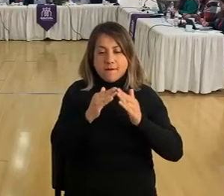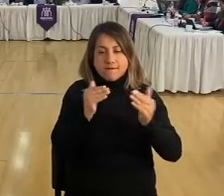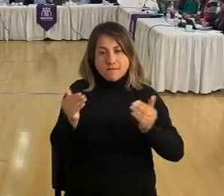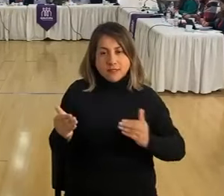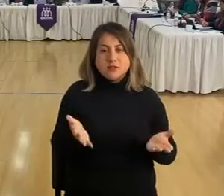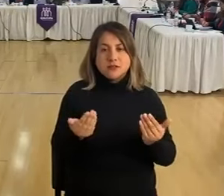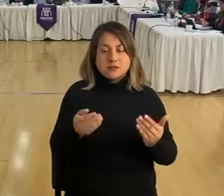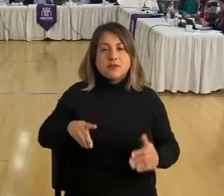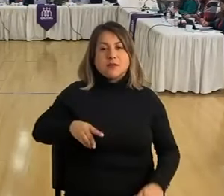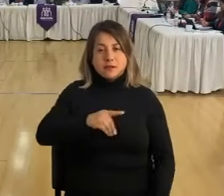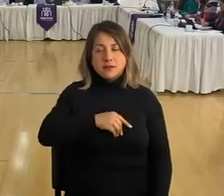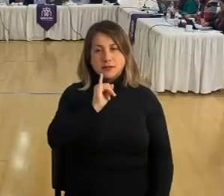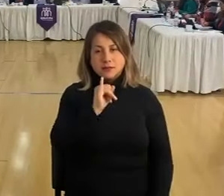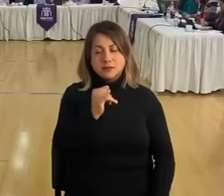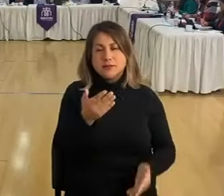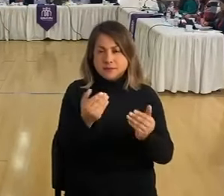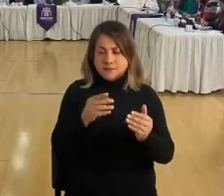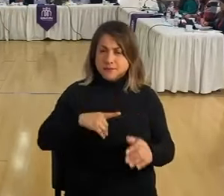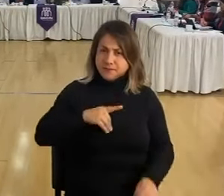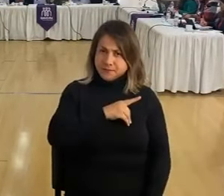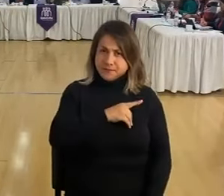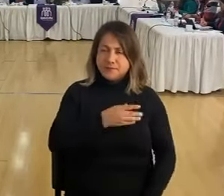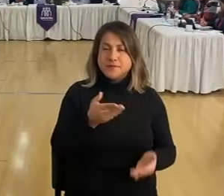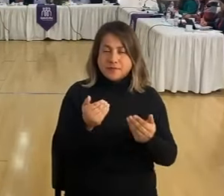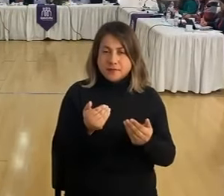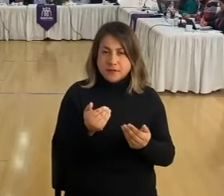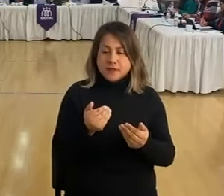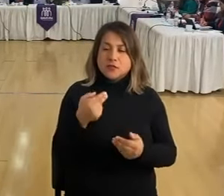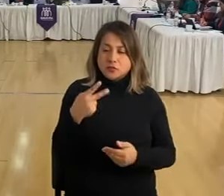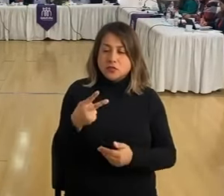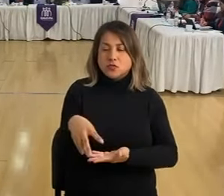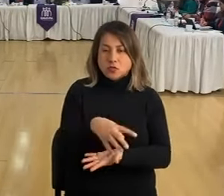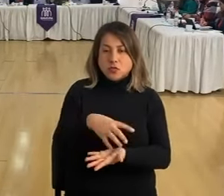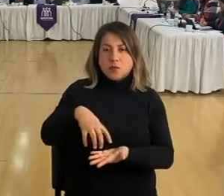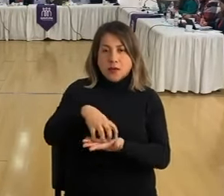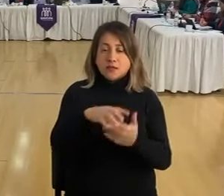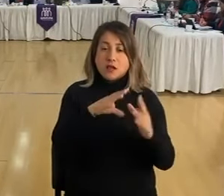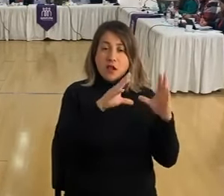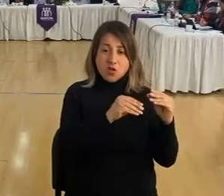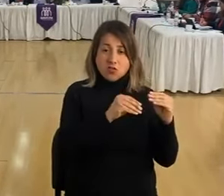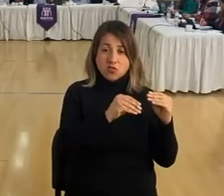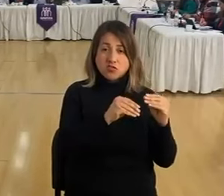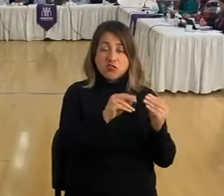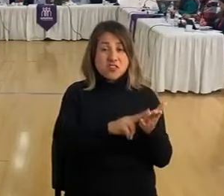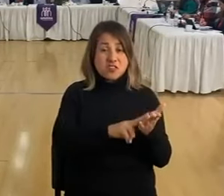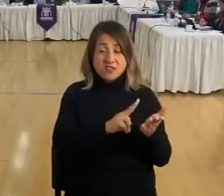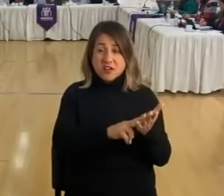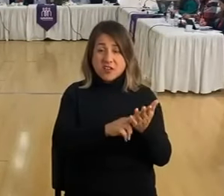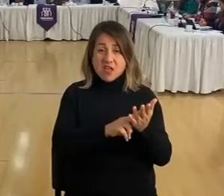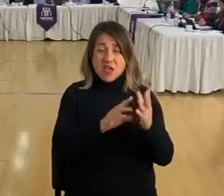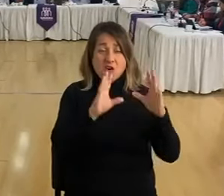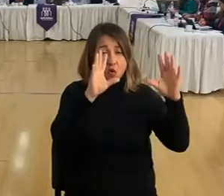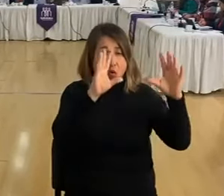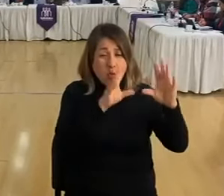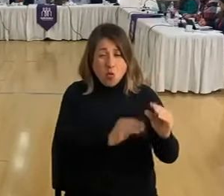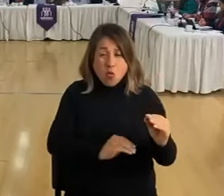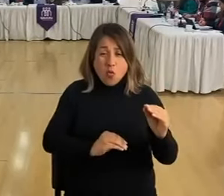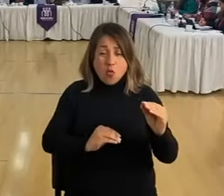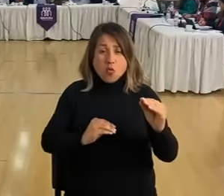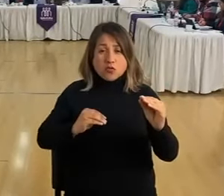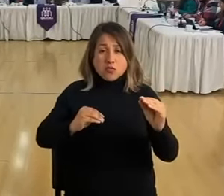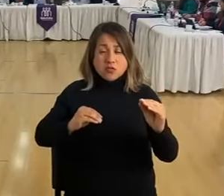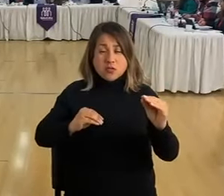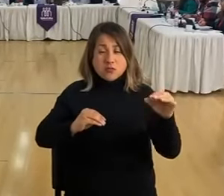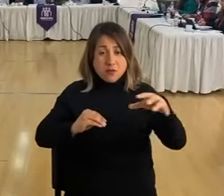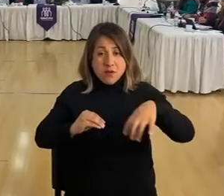necesitan dignidad. Necesitan dignidad, necesitan tener su plaza, eso es la noche de una boca de lobo muy oscura al cual yo